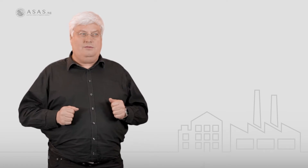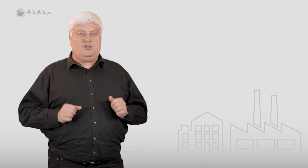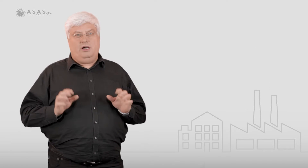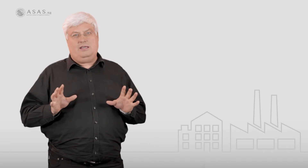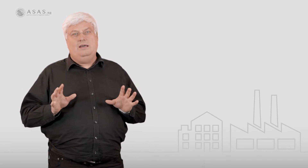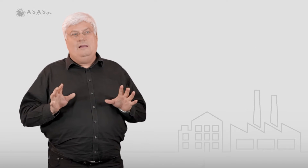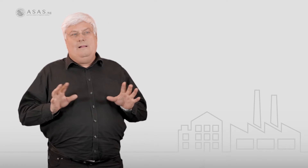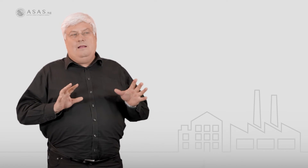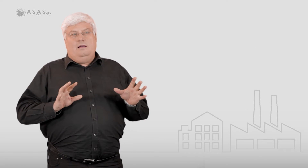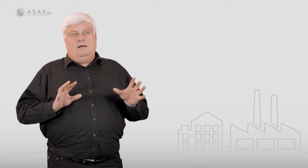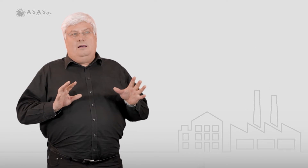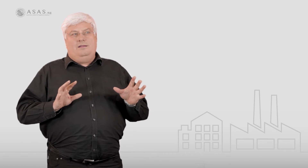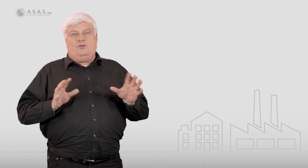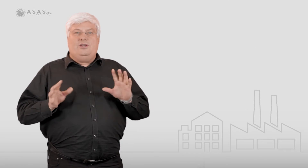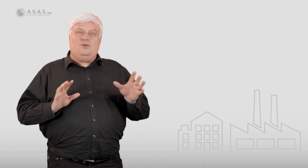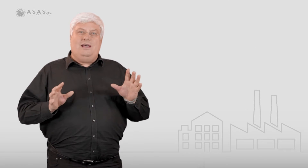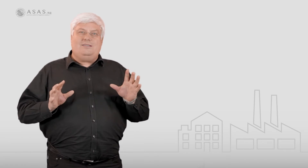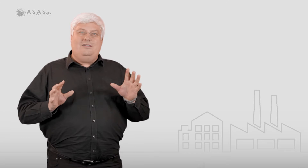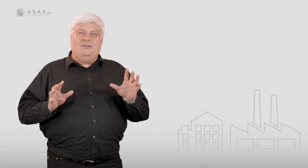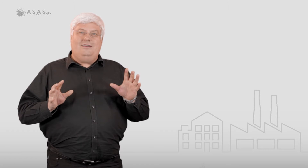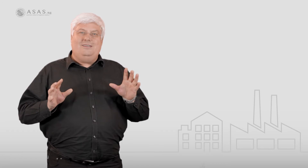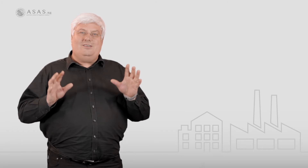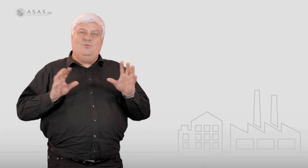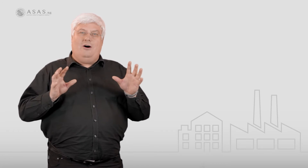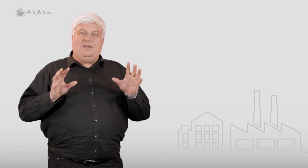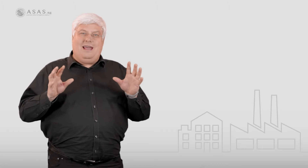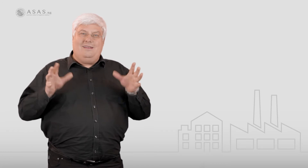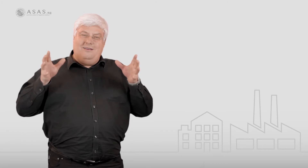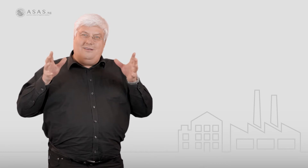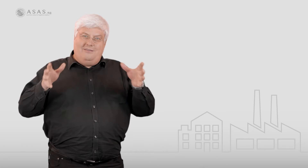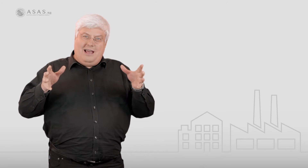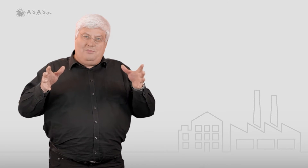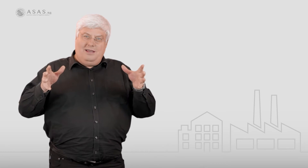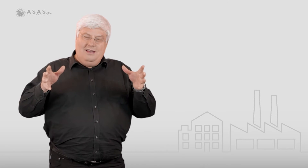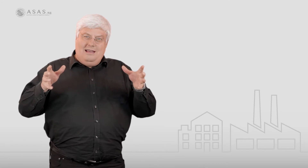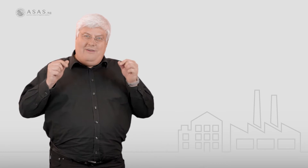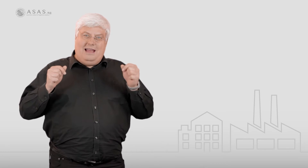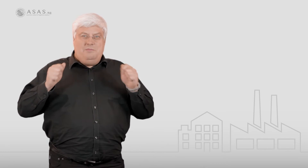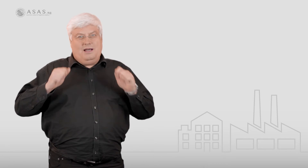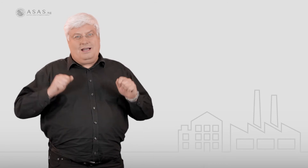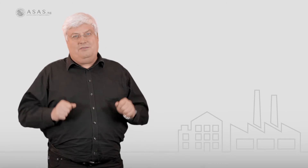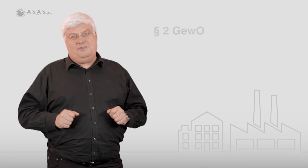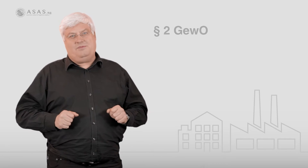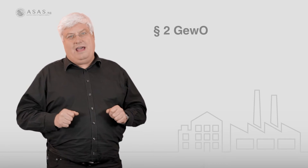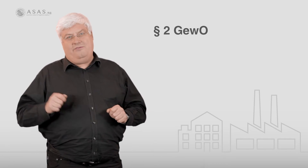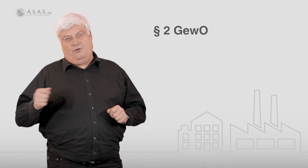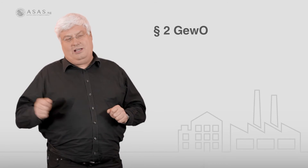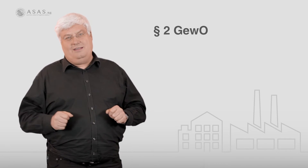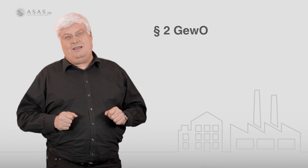schaue ich, natürlich zuerst, ist das überhaupt ein Gewerbe, weil in § 2 folgende